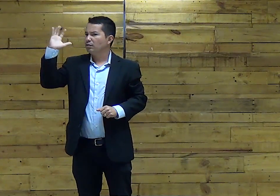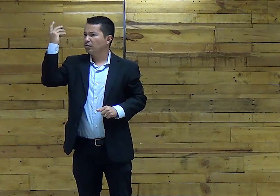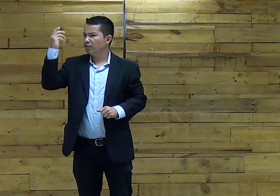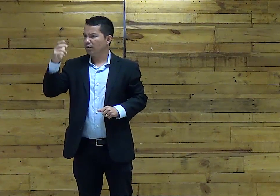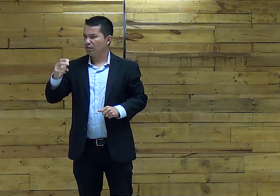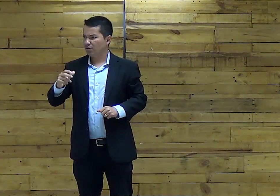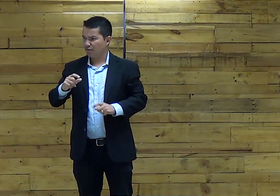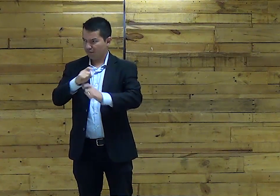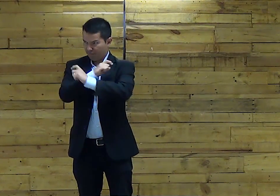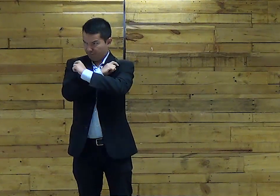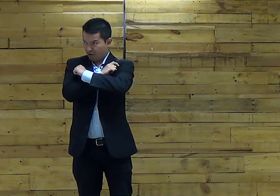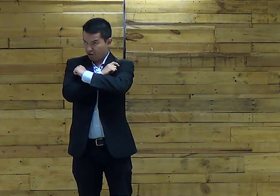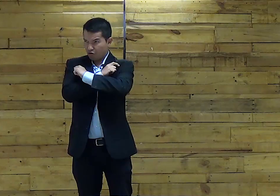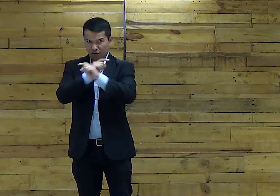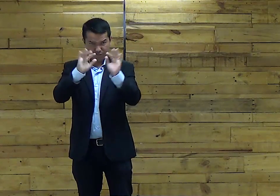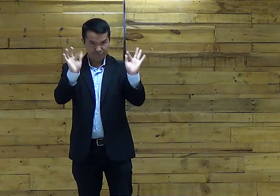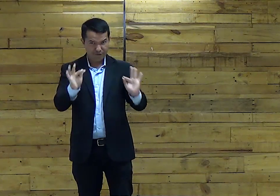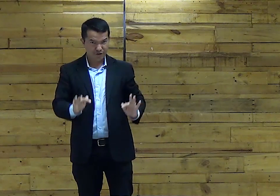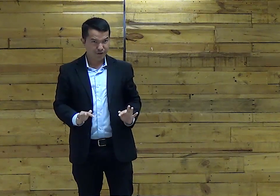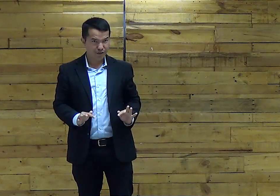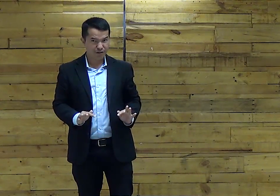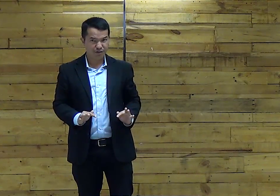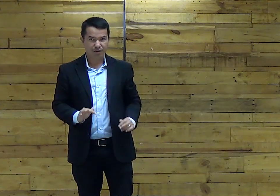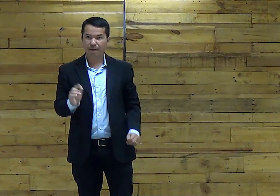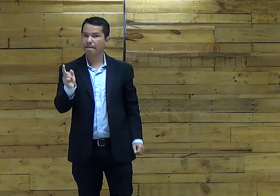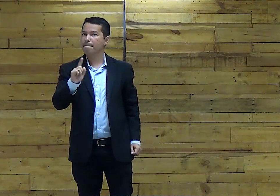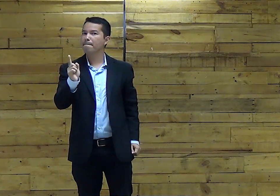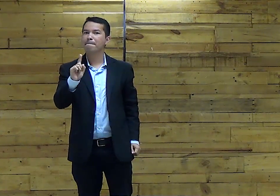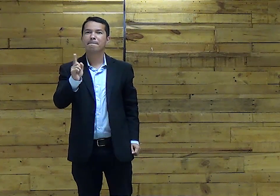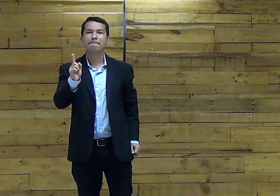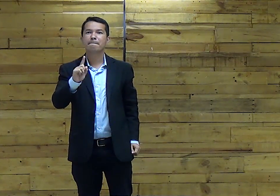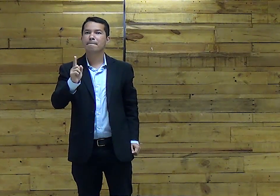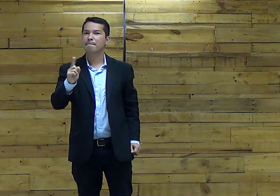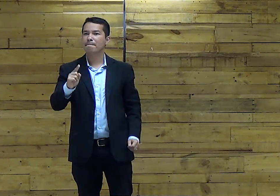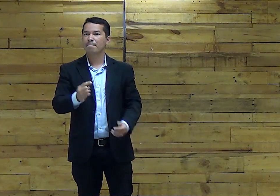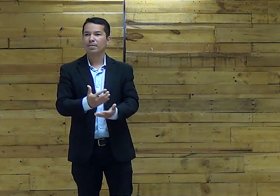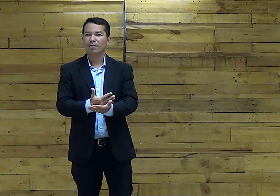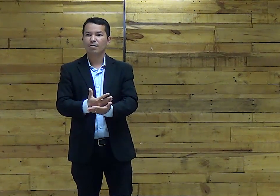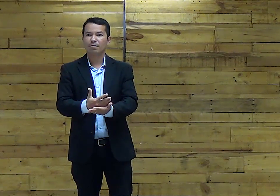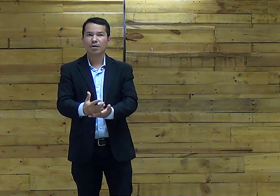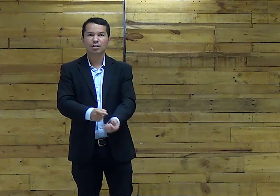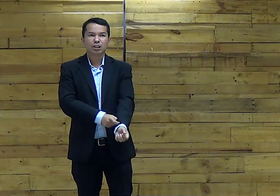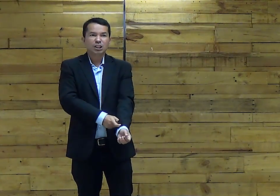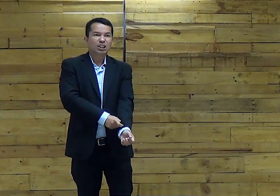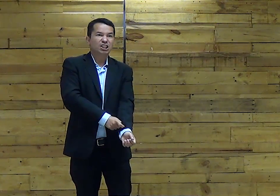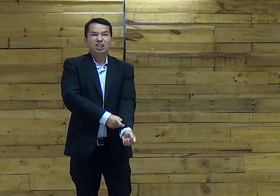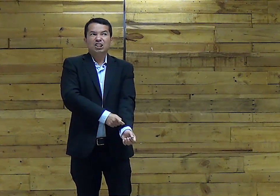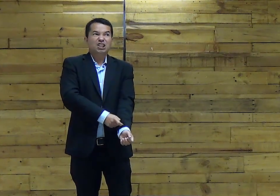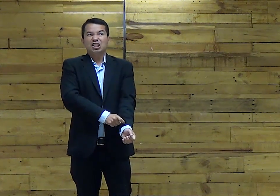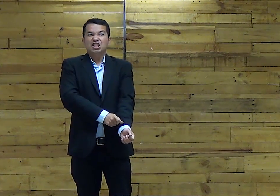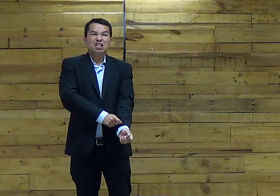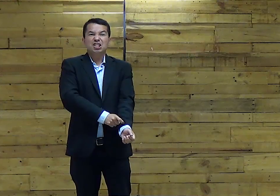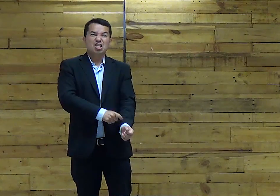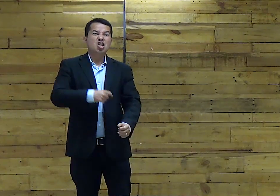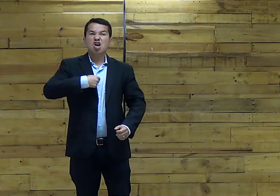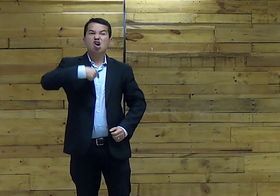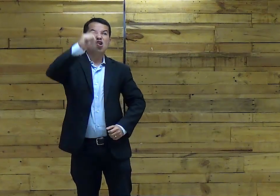Mas o que houve? O faraó Ficou contente com isso? Não Não ficou Começou a se irar